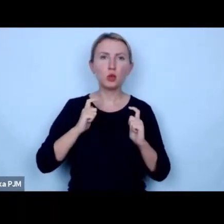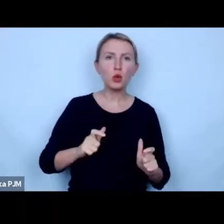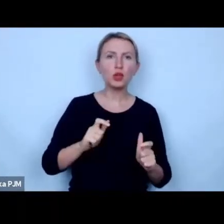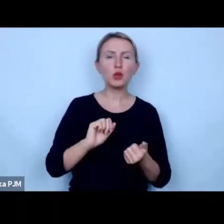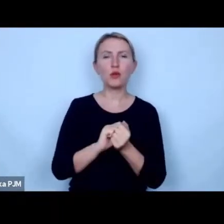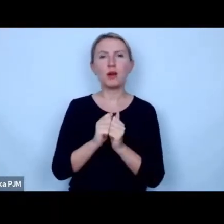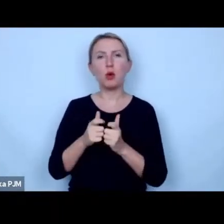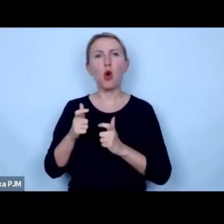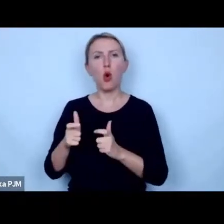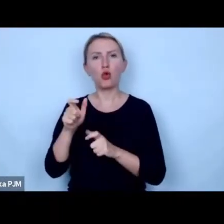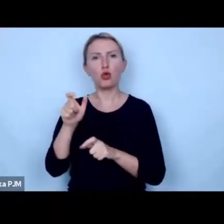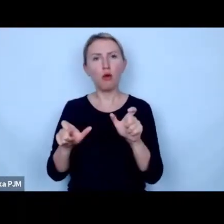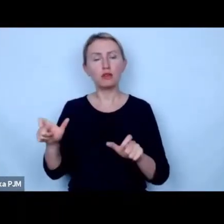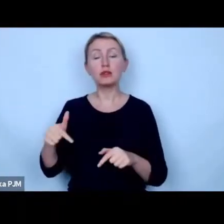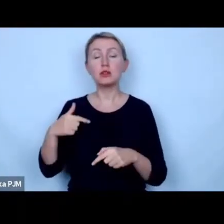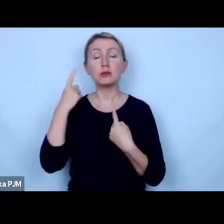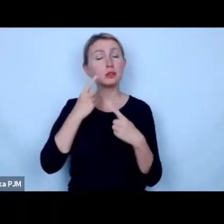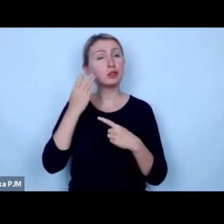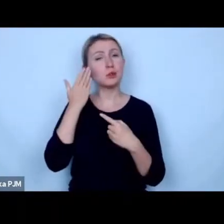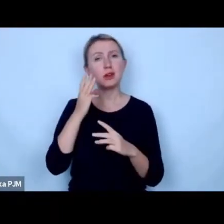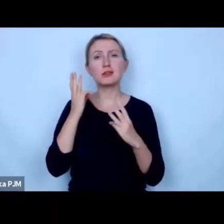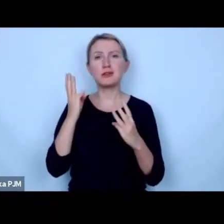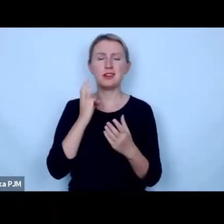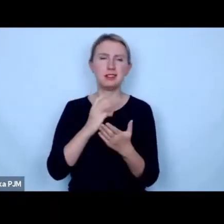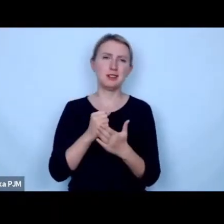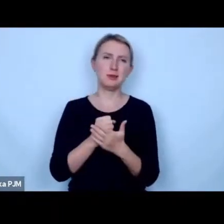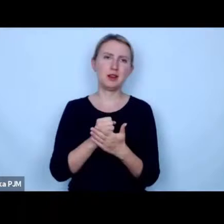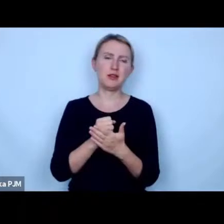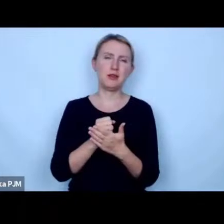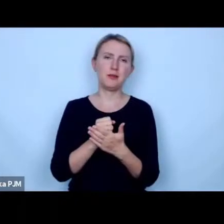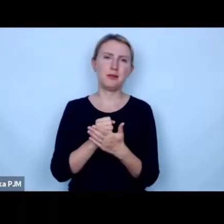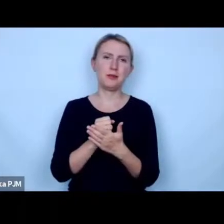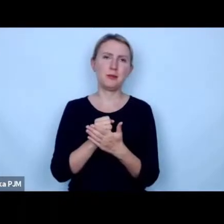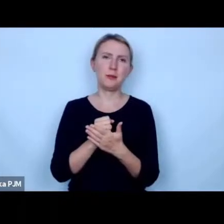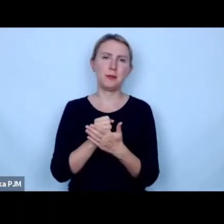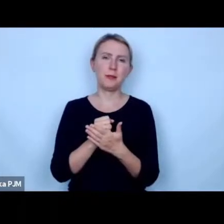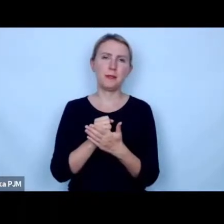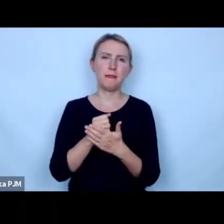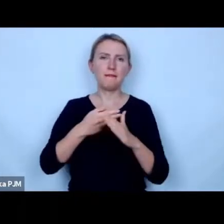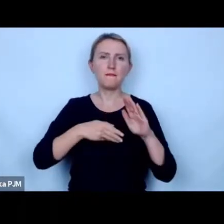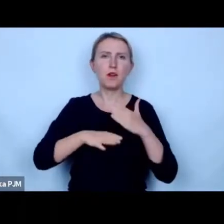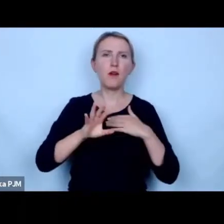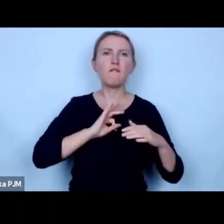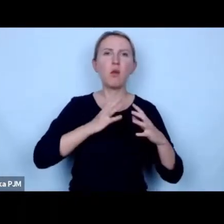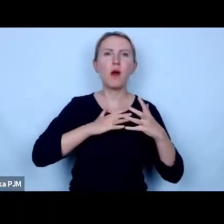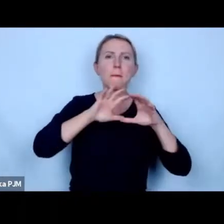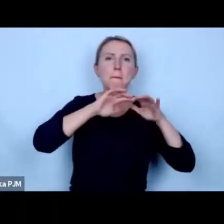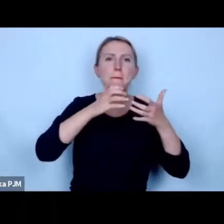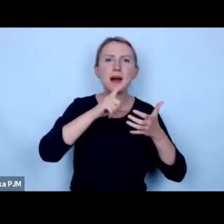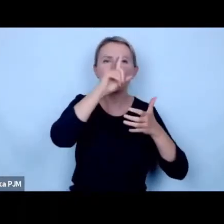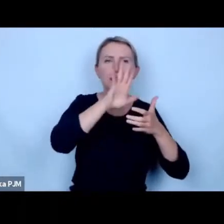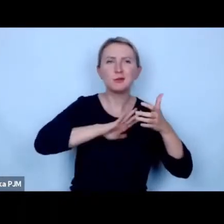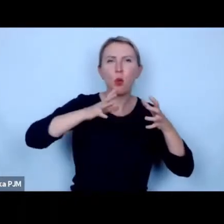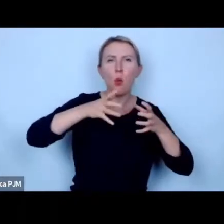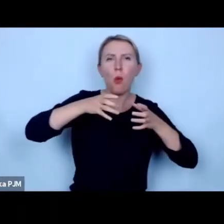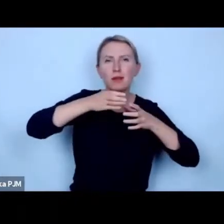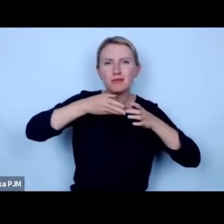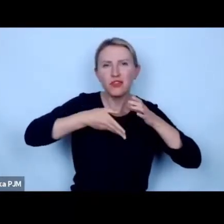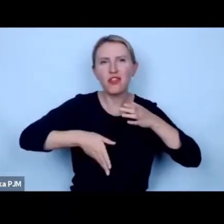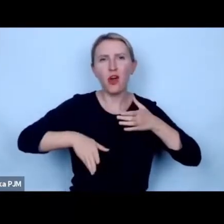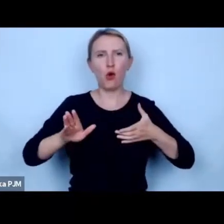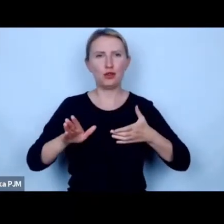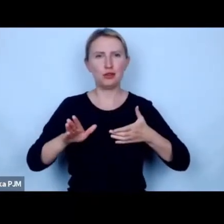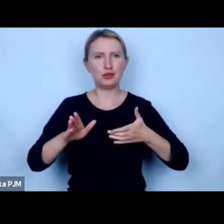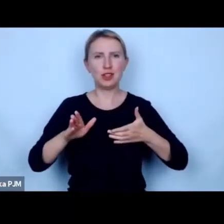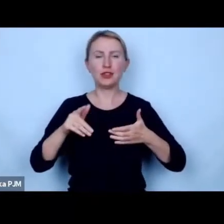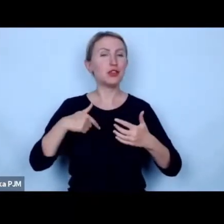wydaje mi się że tutaj szalenie ważną kwestią jest przebicie przebijanie wychodzenie ze swojej bańki społecznej i nie mam na